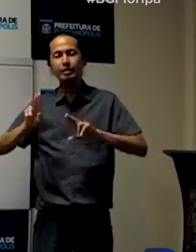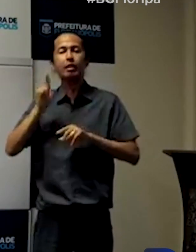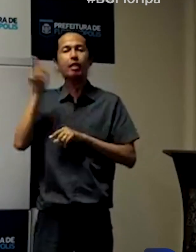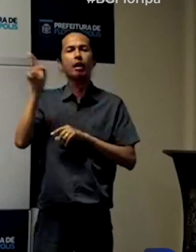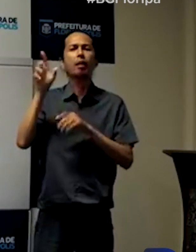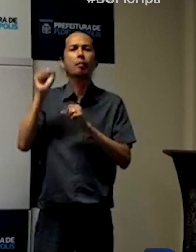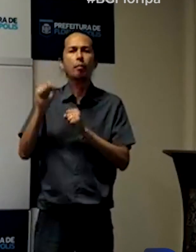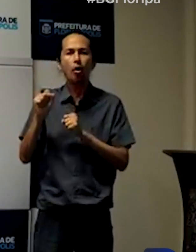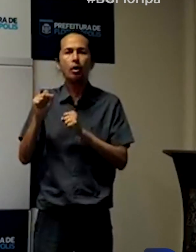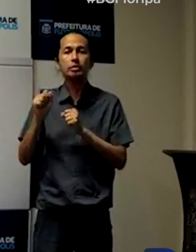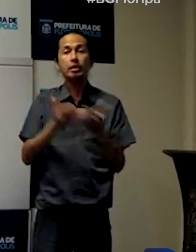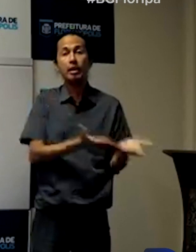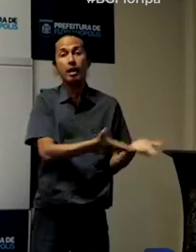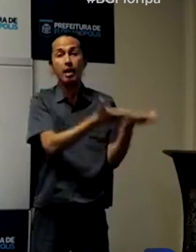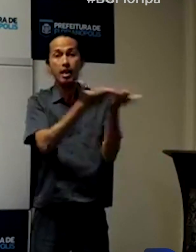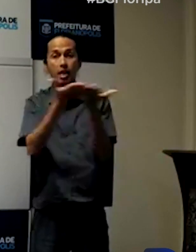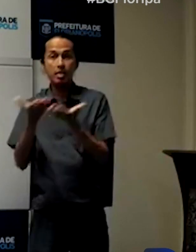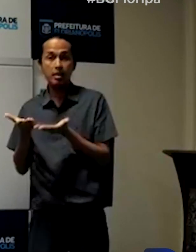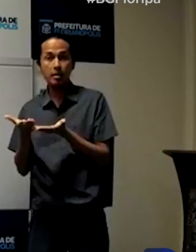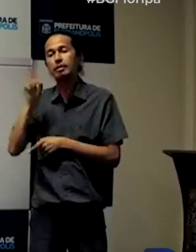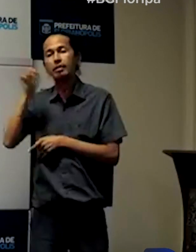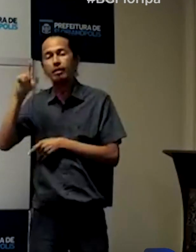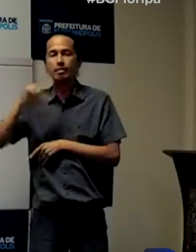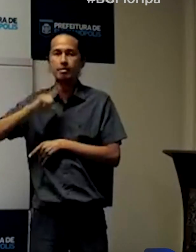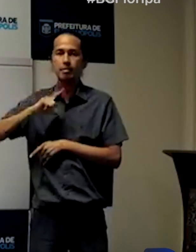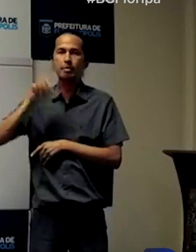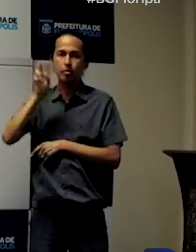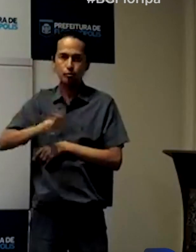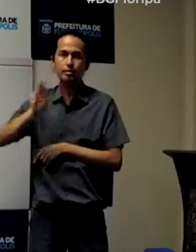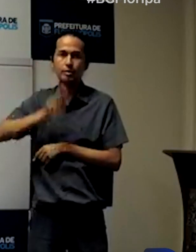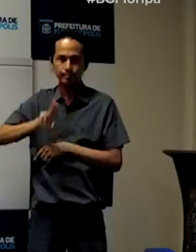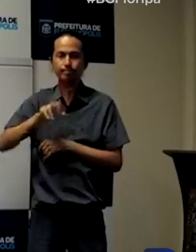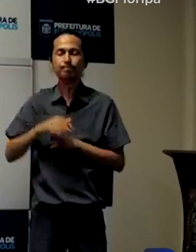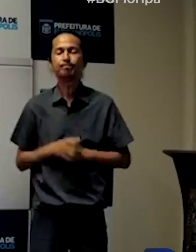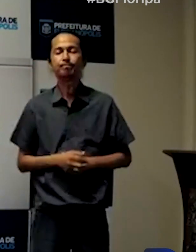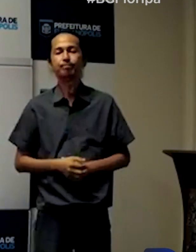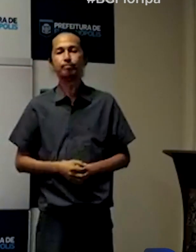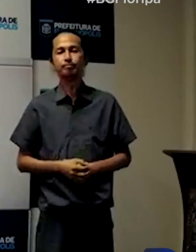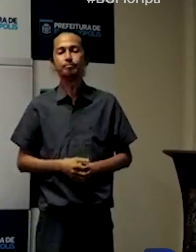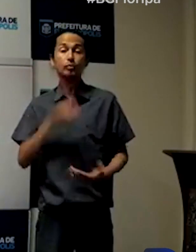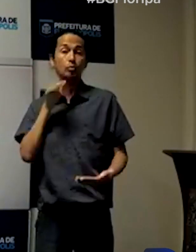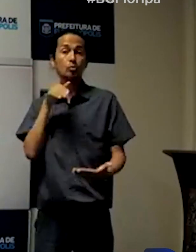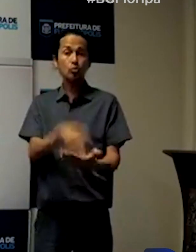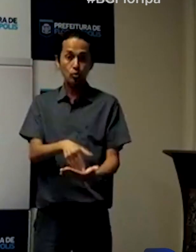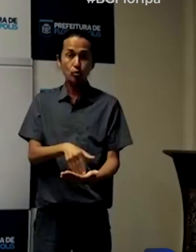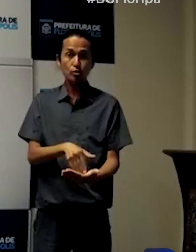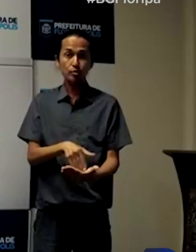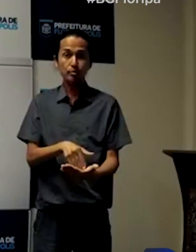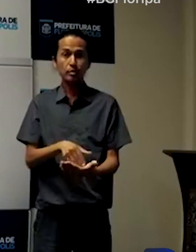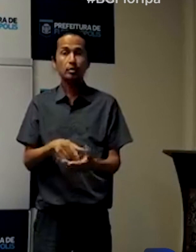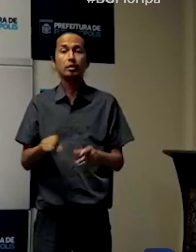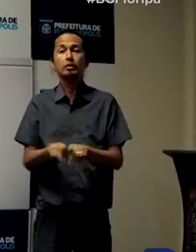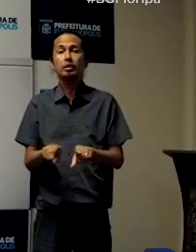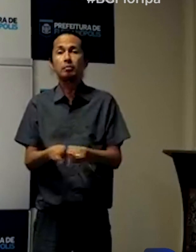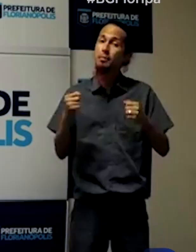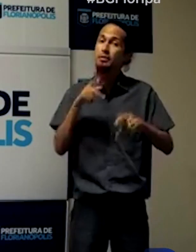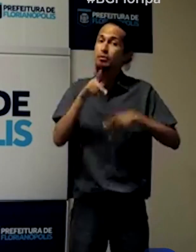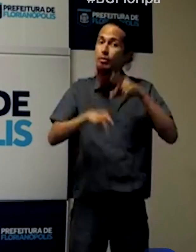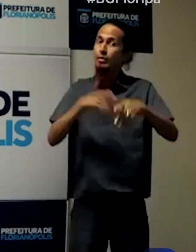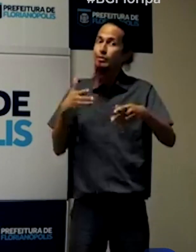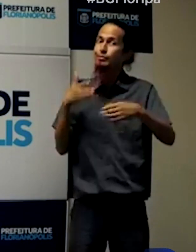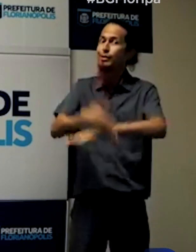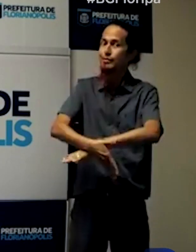pacientes de outros municípios da nossa região. E por último, o comportamento da população.